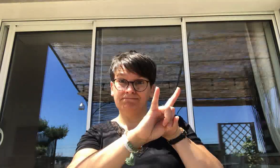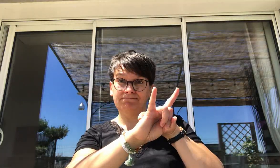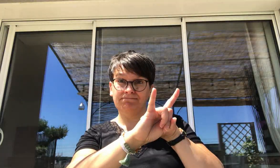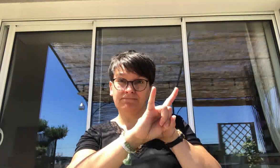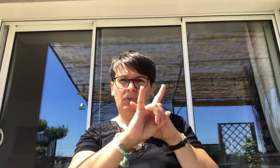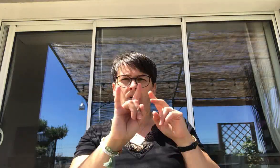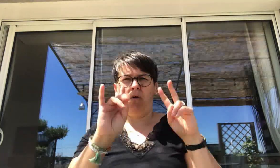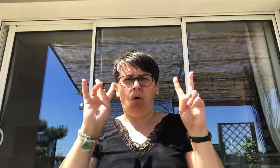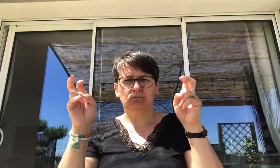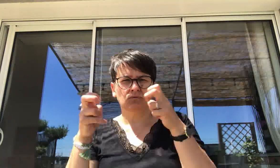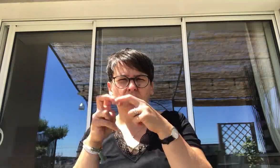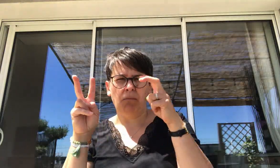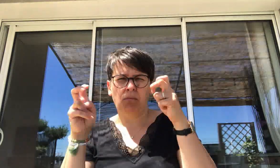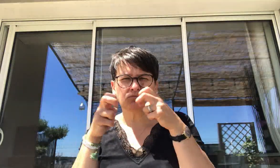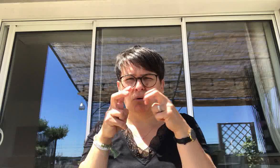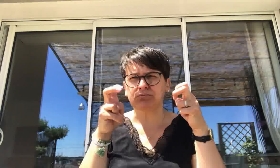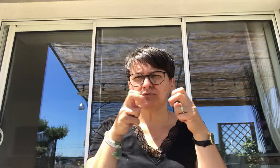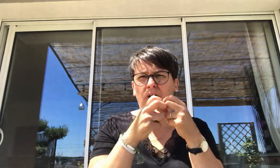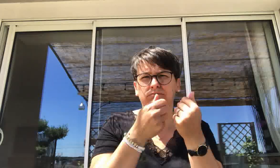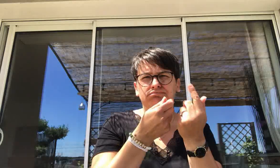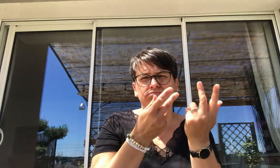Les escargots se ressemblent quand même beaucoup.